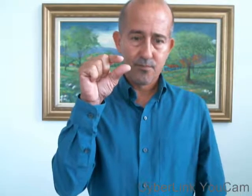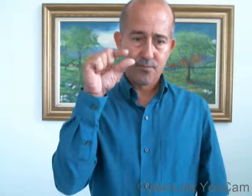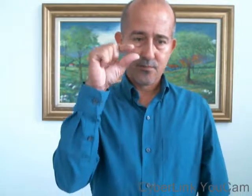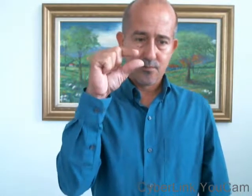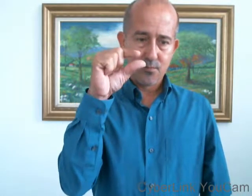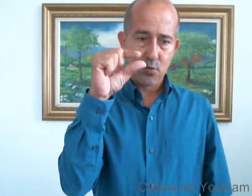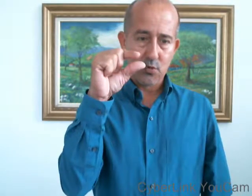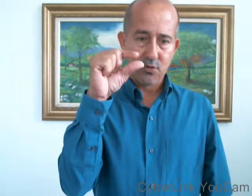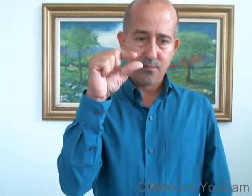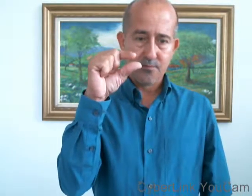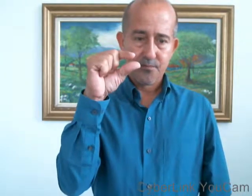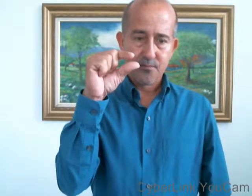Pocos.